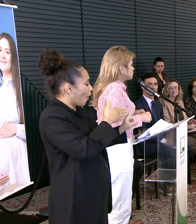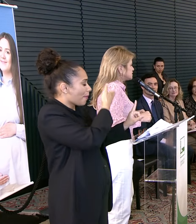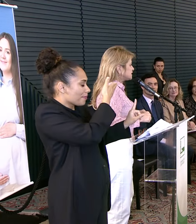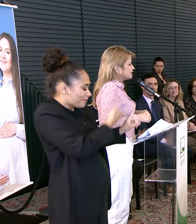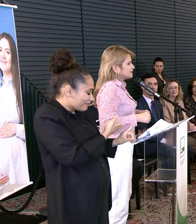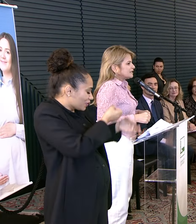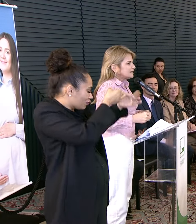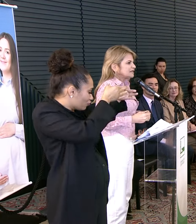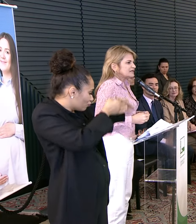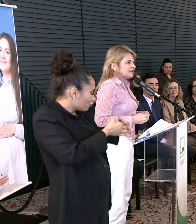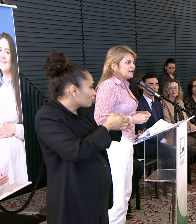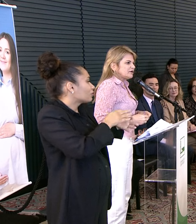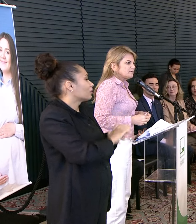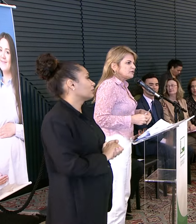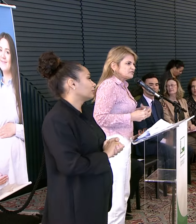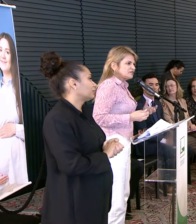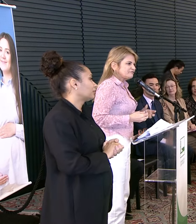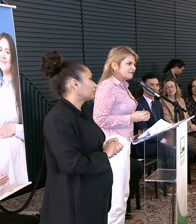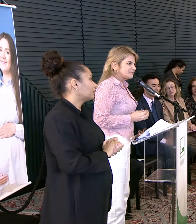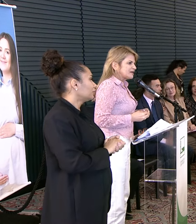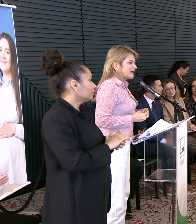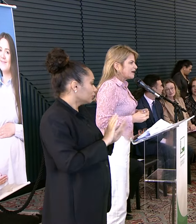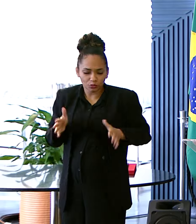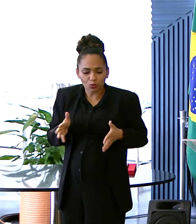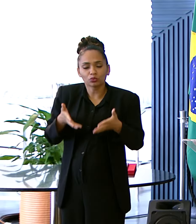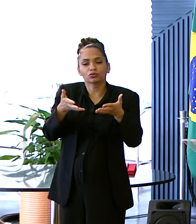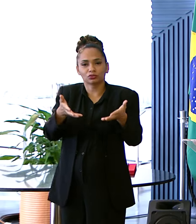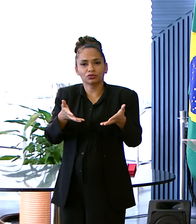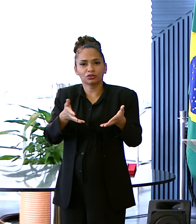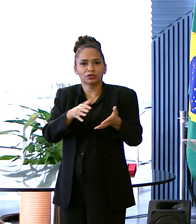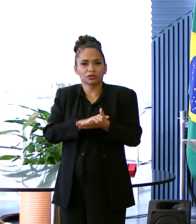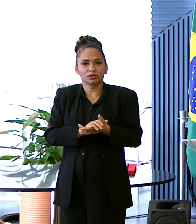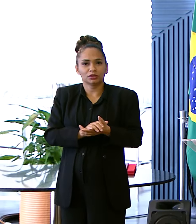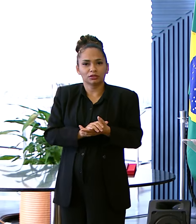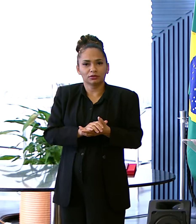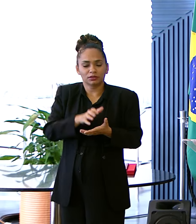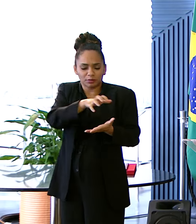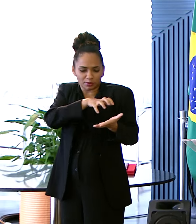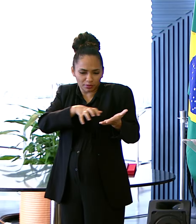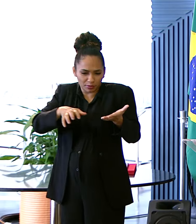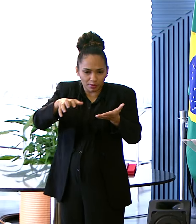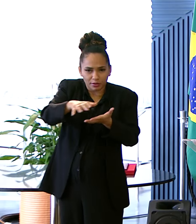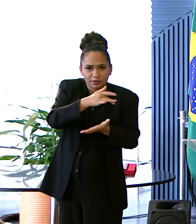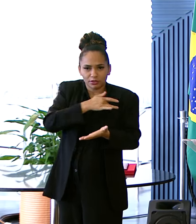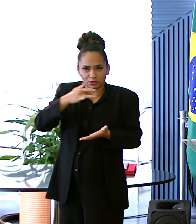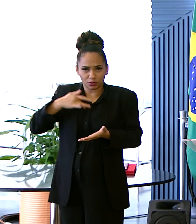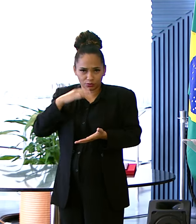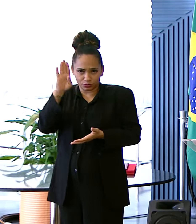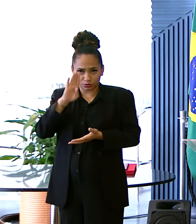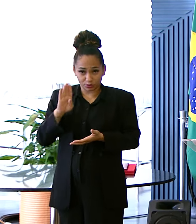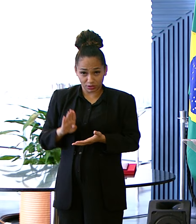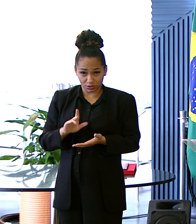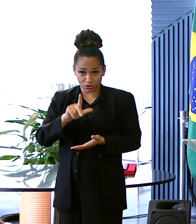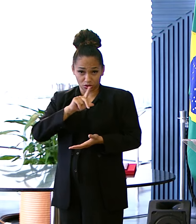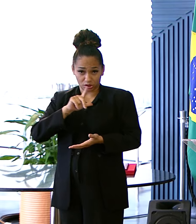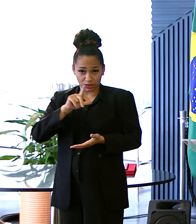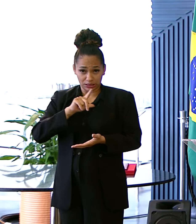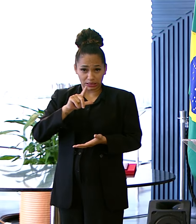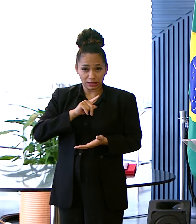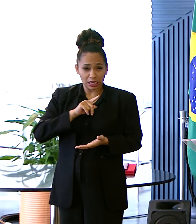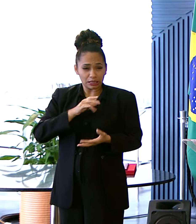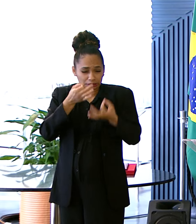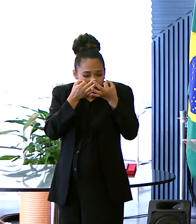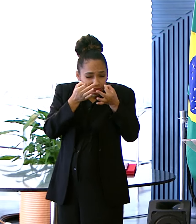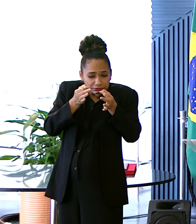muito justa E que motiva A mais unidades da saúde Do nosso país De estarem tendo esse